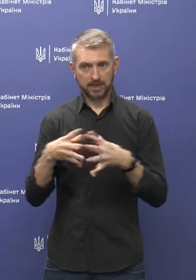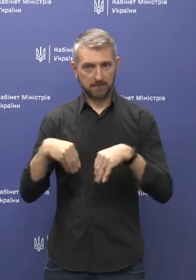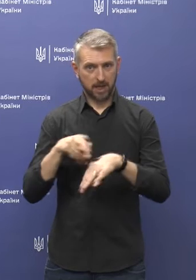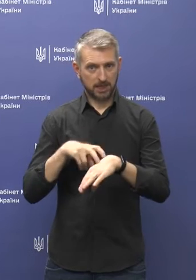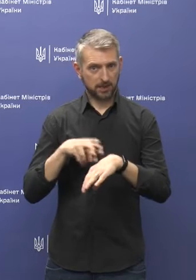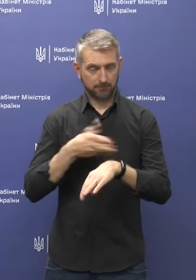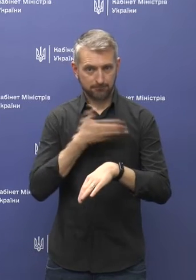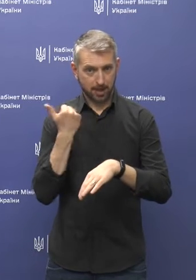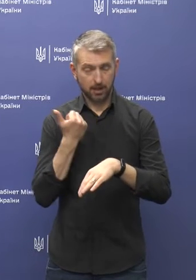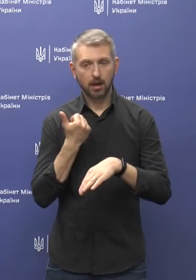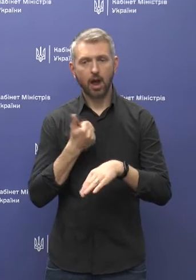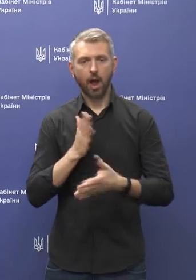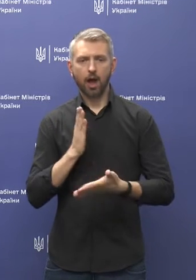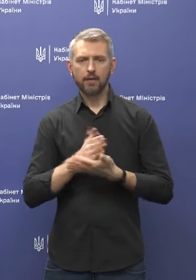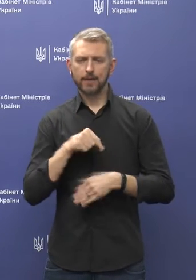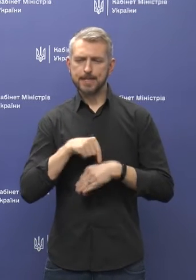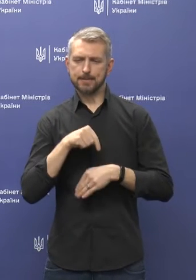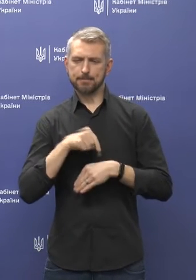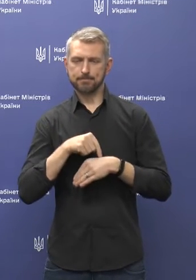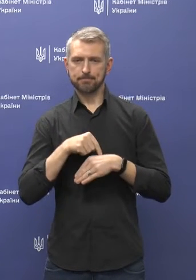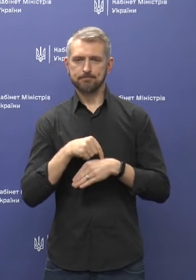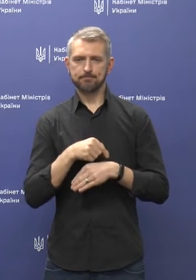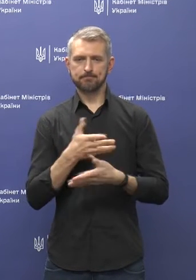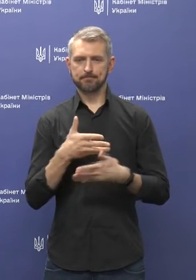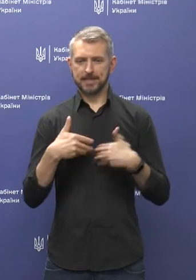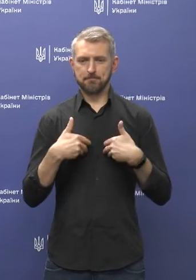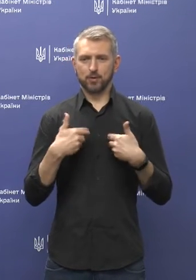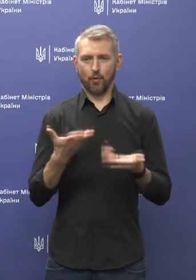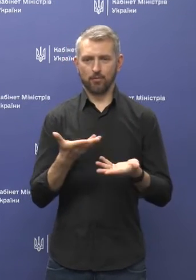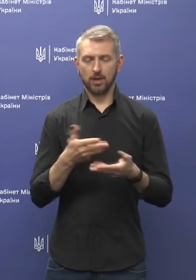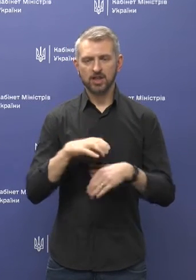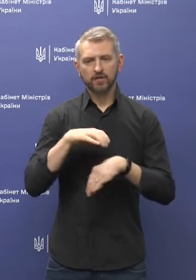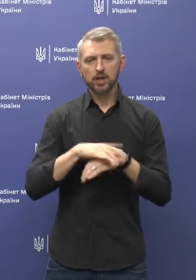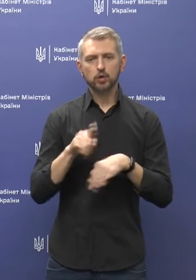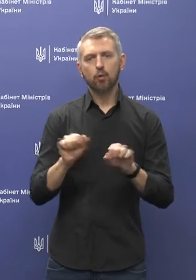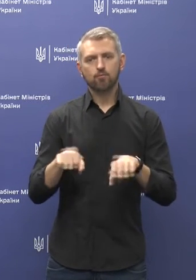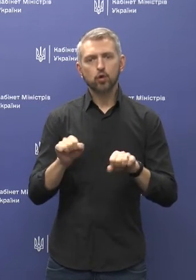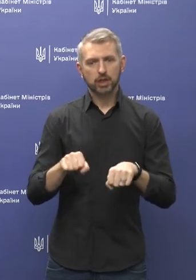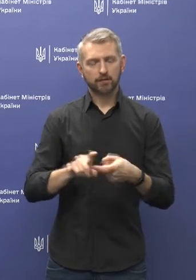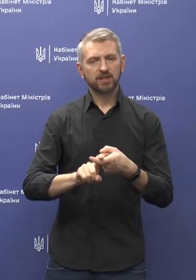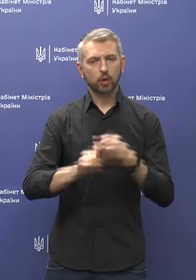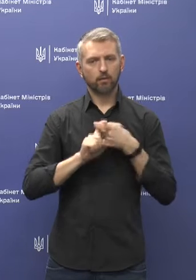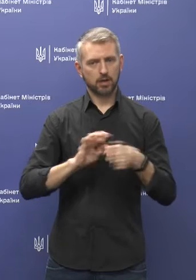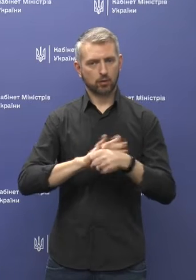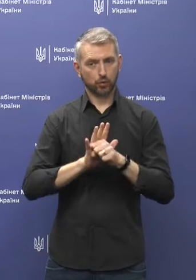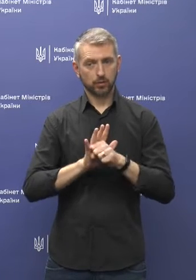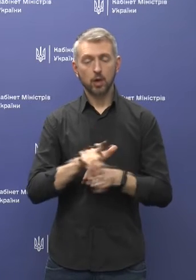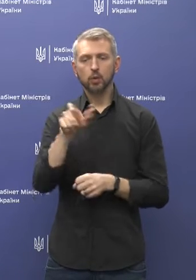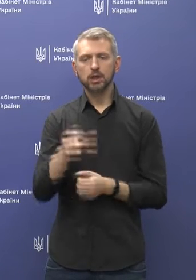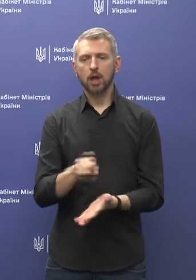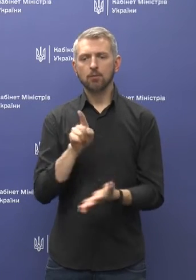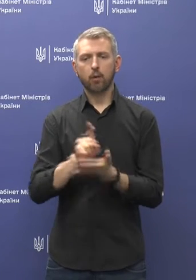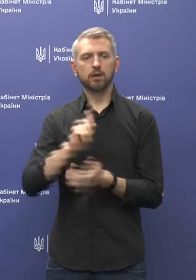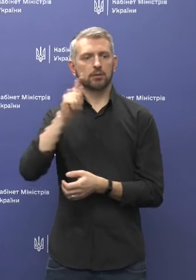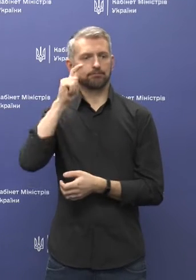лікарю, і є симптоми, які свідчать про можливе інфікування коронавірусної хвороби, людина повинна